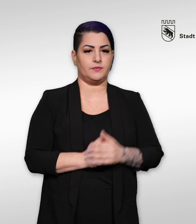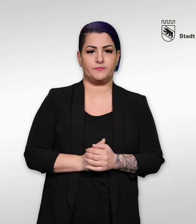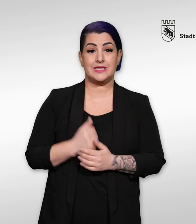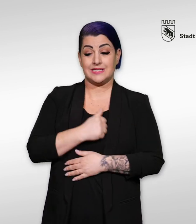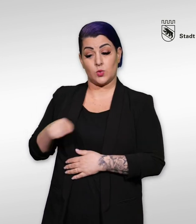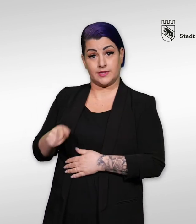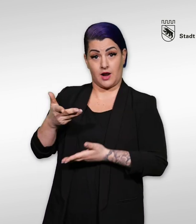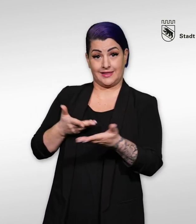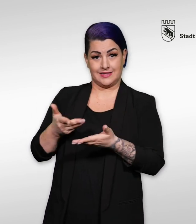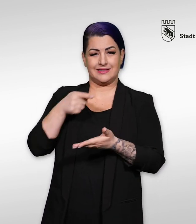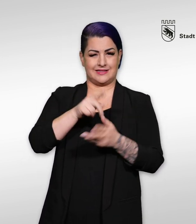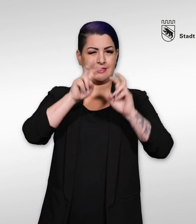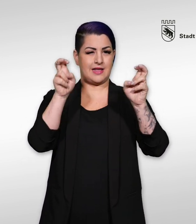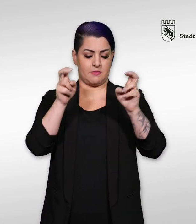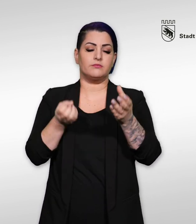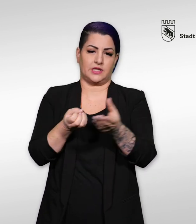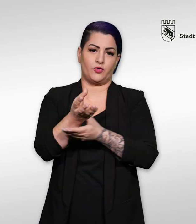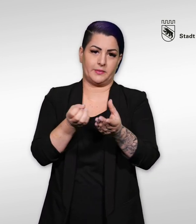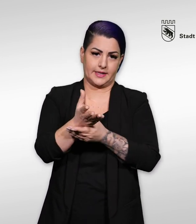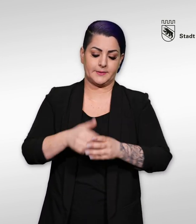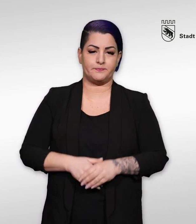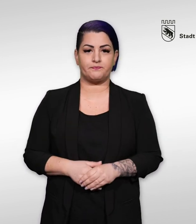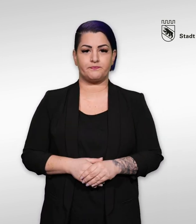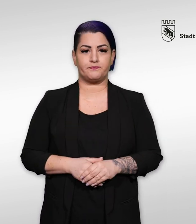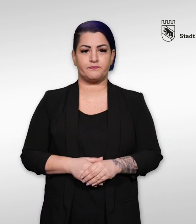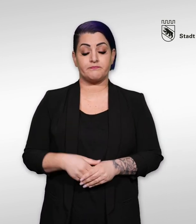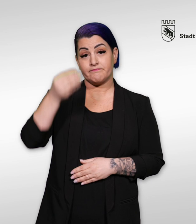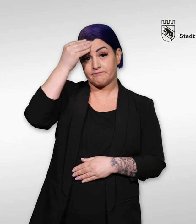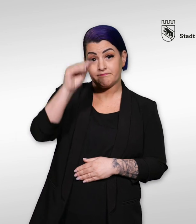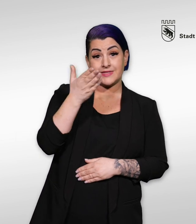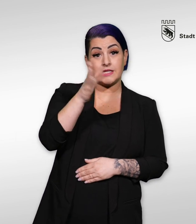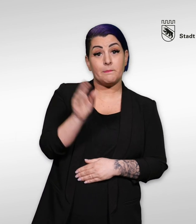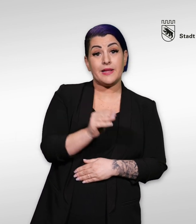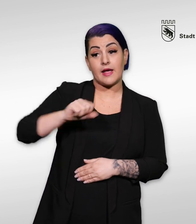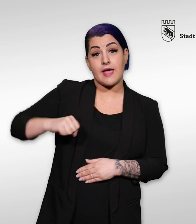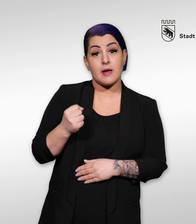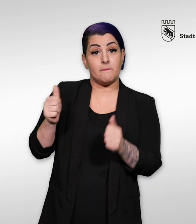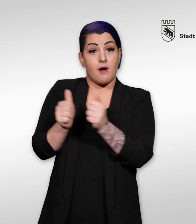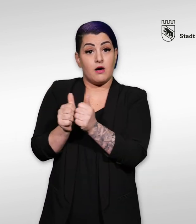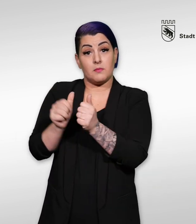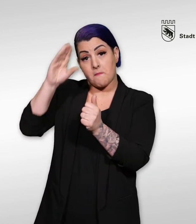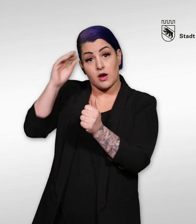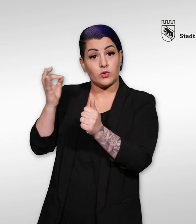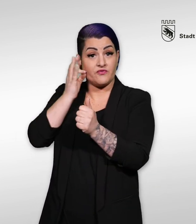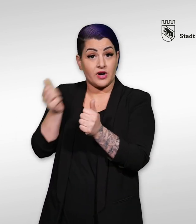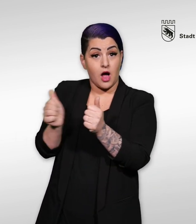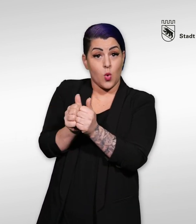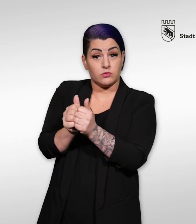Das nennt man Freibetrag. Der Sozialdienst informiert Sie darüber. Hinweis! Leben Sie mit Ihrer Ehepartnerin oder Ihrem Ehepartner